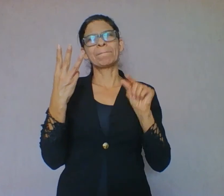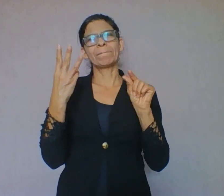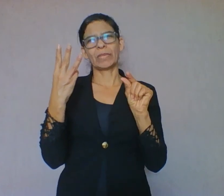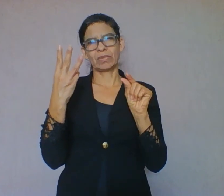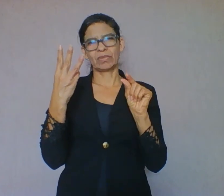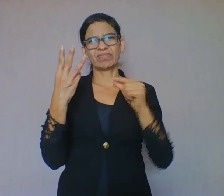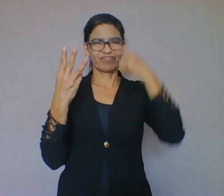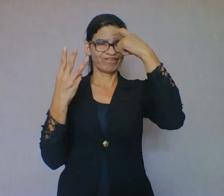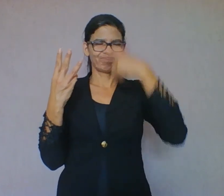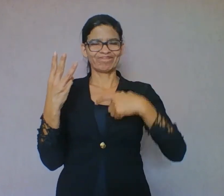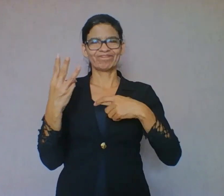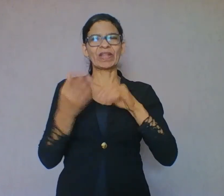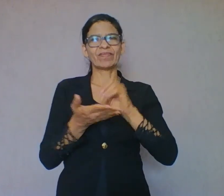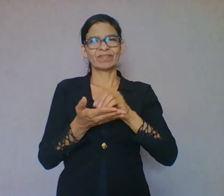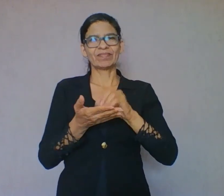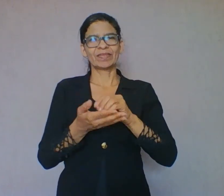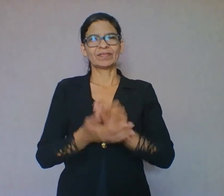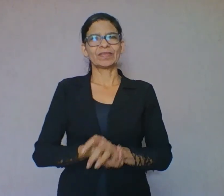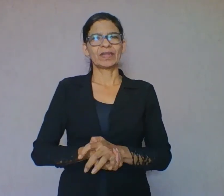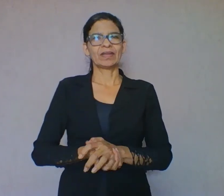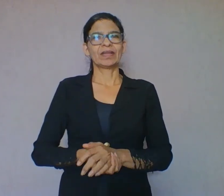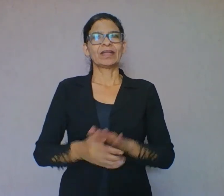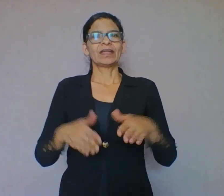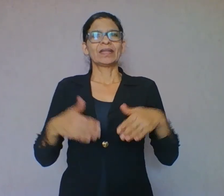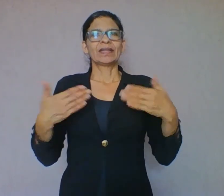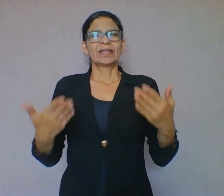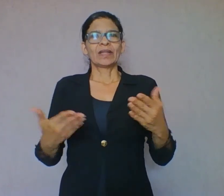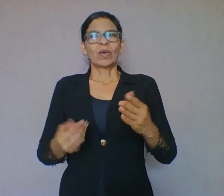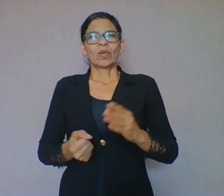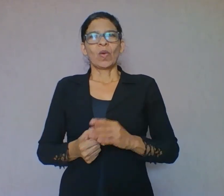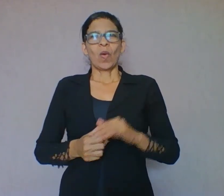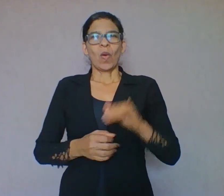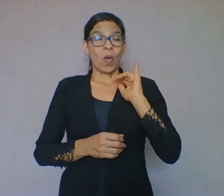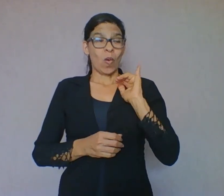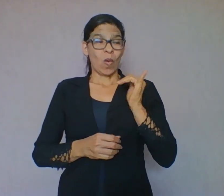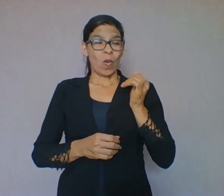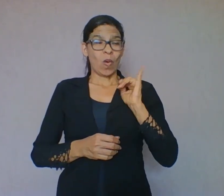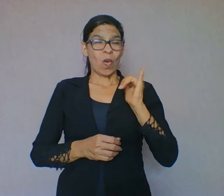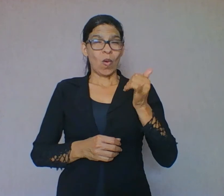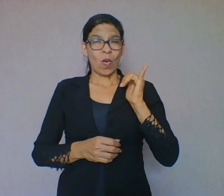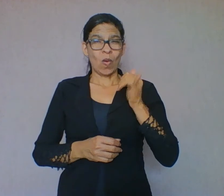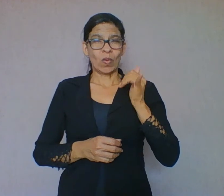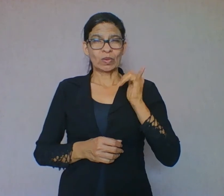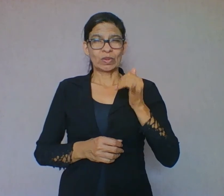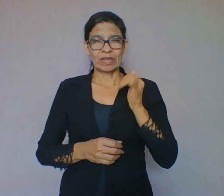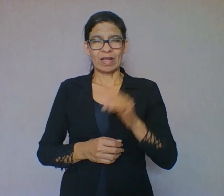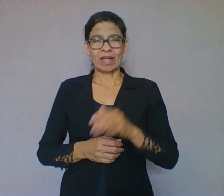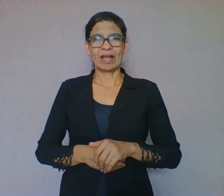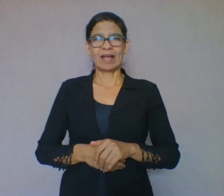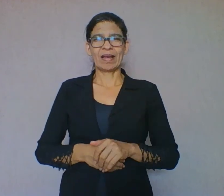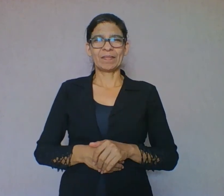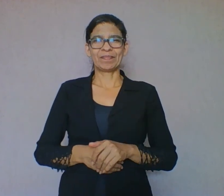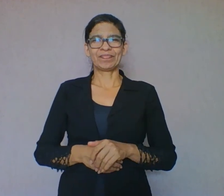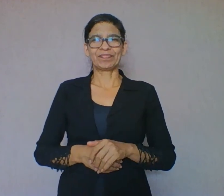contar, enumerar as letras, soletração,